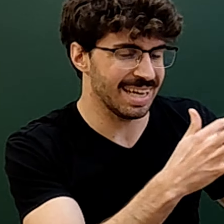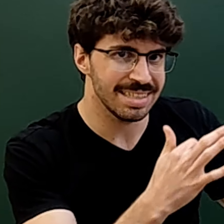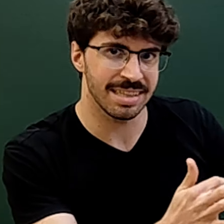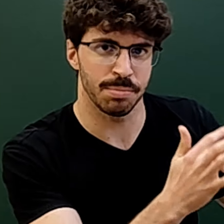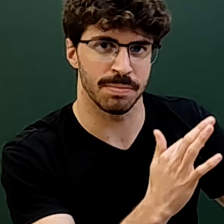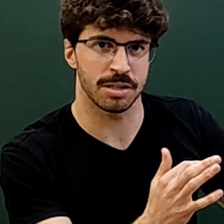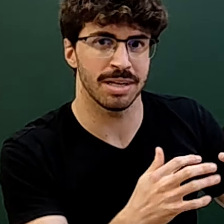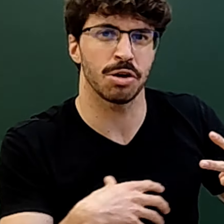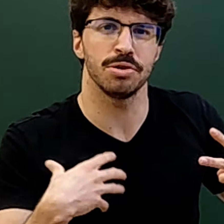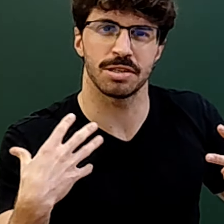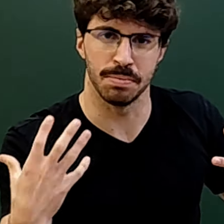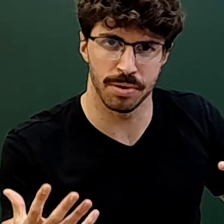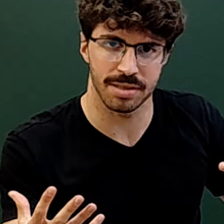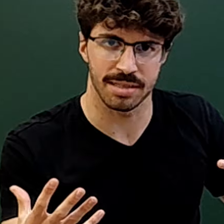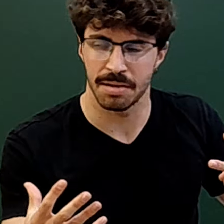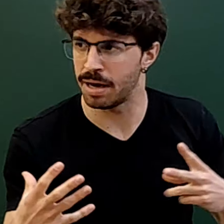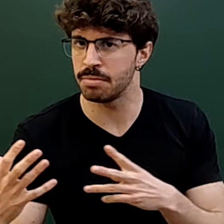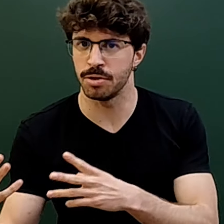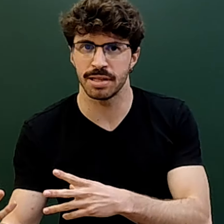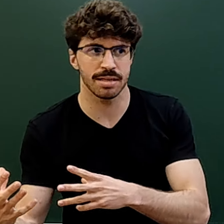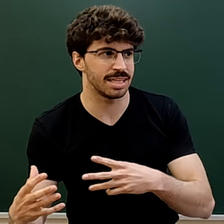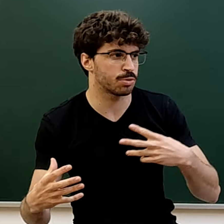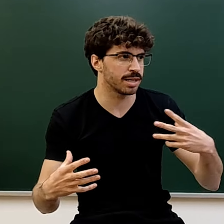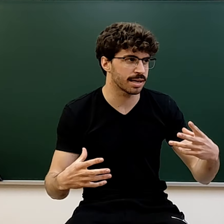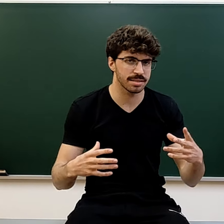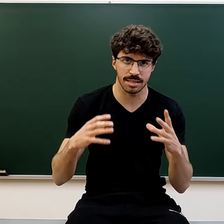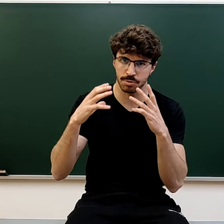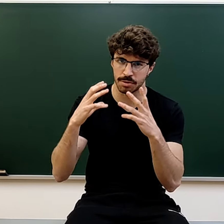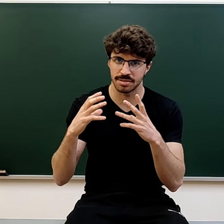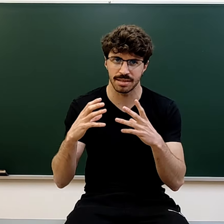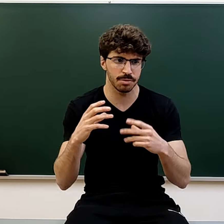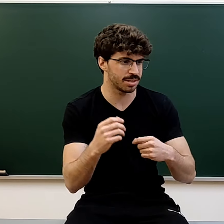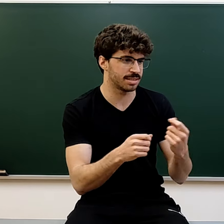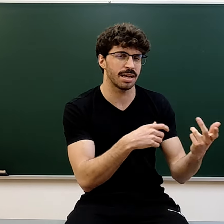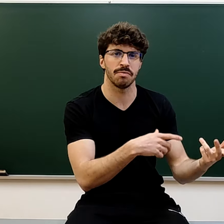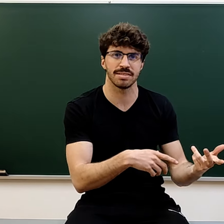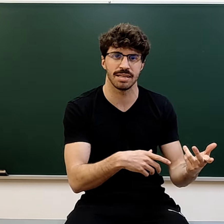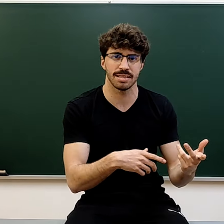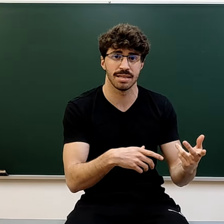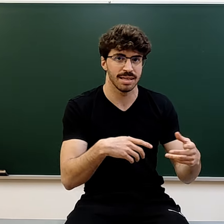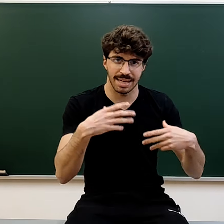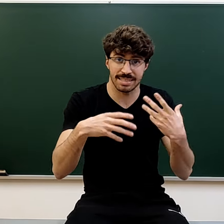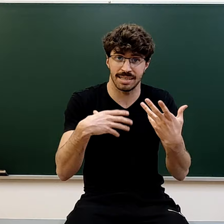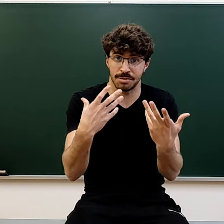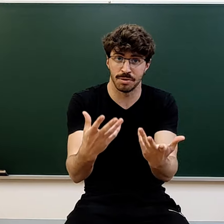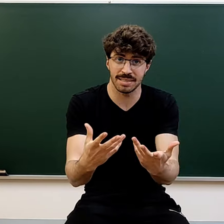ese tipo de persona, ¿cómo se comporta? Va a la biblioteca, estudia en casa, estudia concentrado, se distrae con facilidad, es que, como ves,